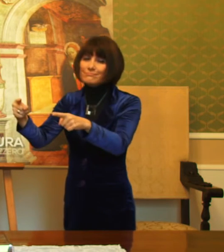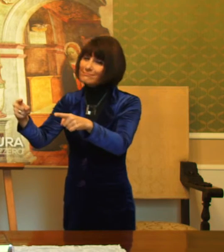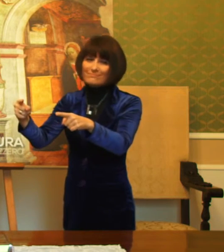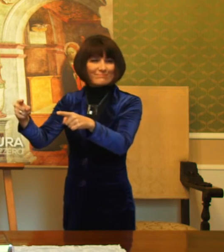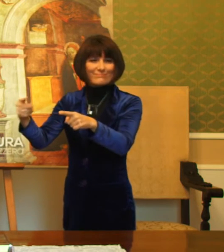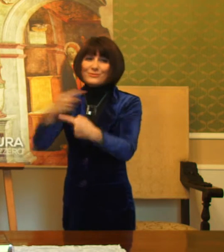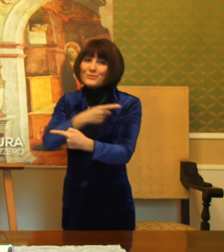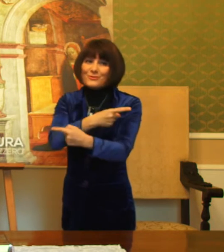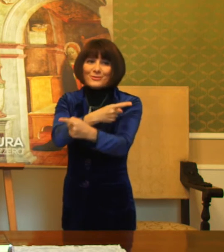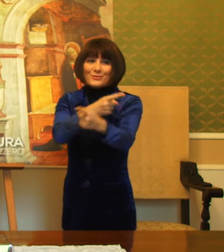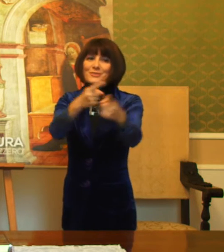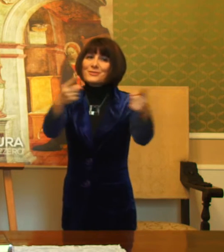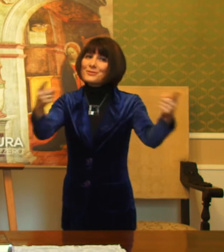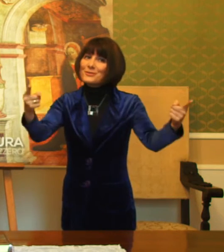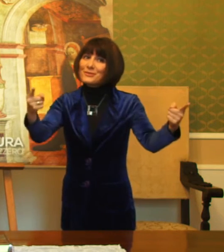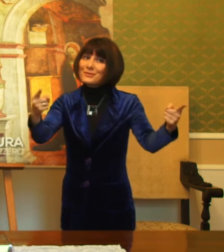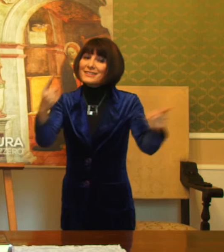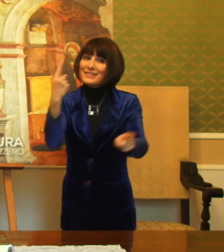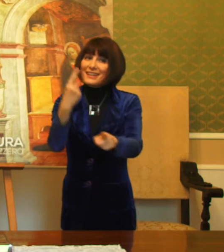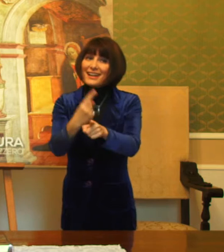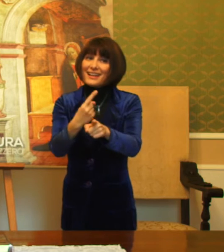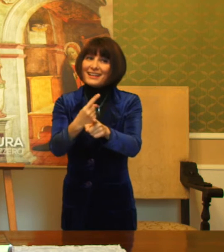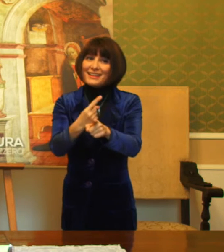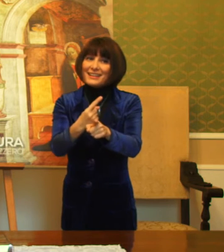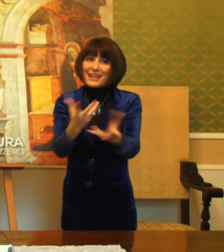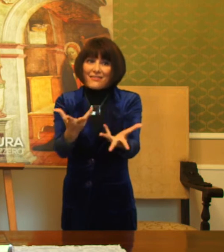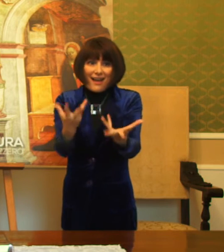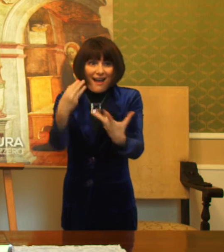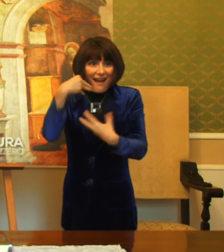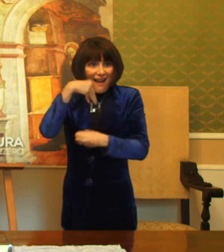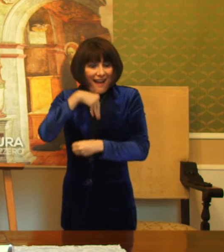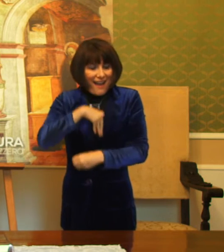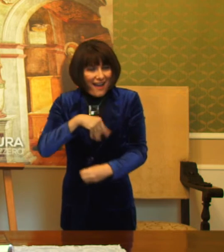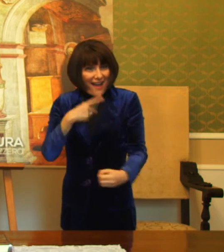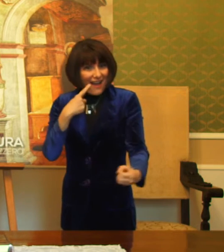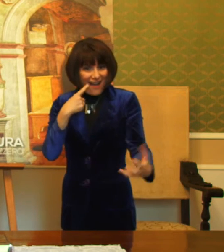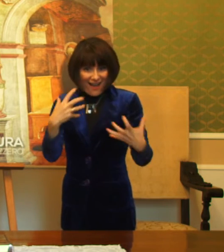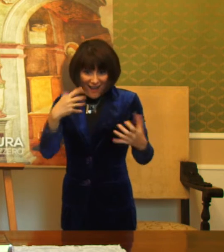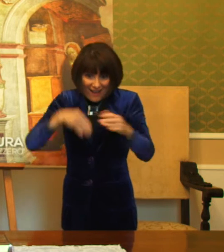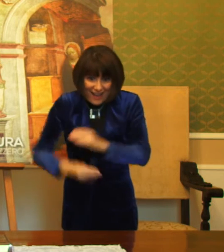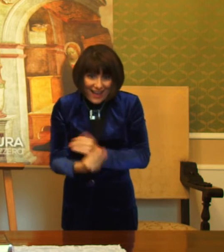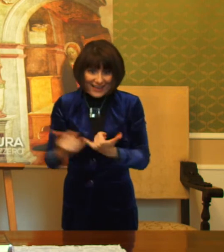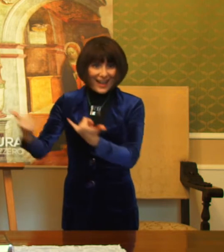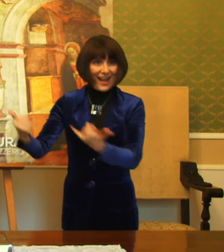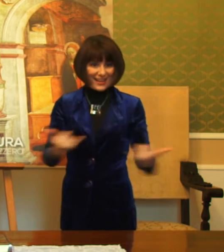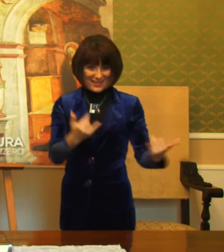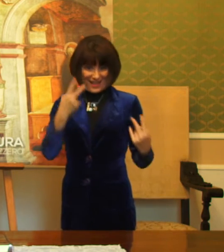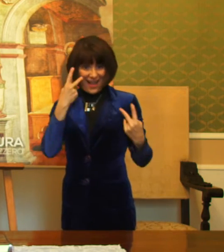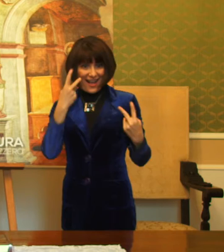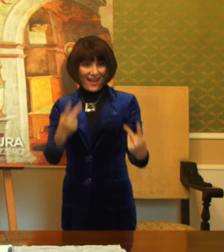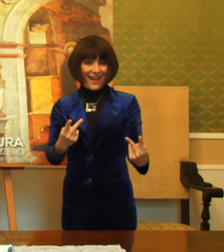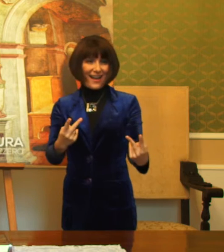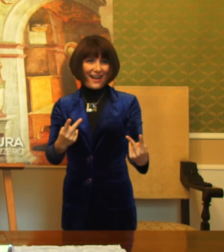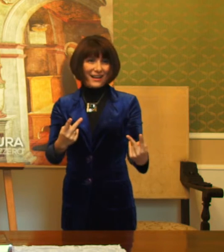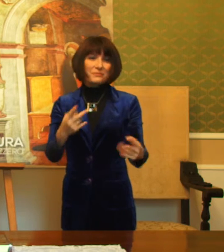attirati, affascinati da questo mistero della nascita, forse anche le nostre